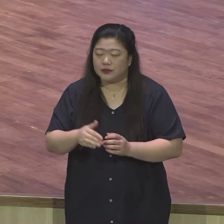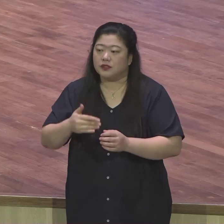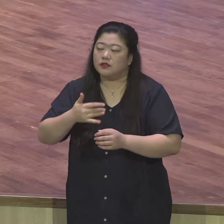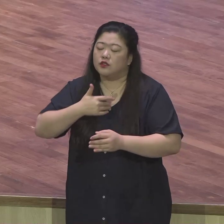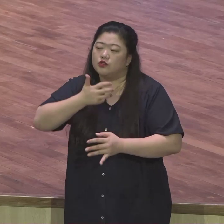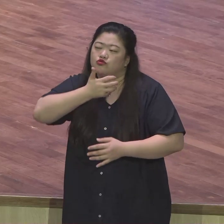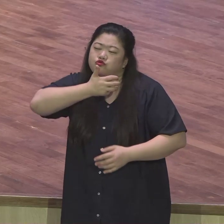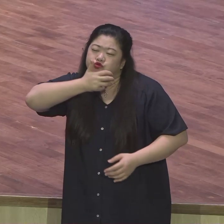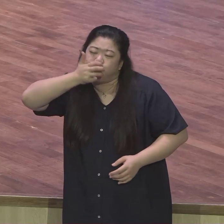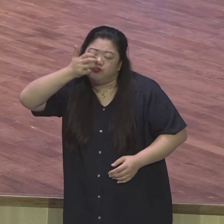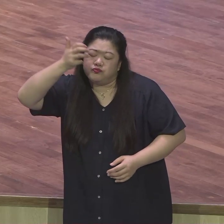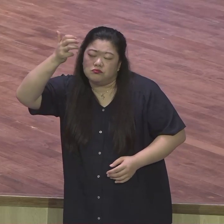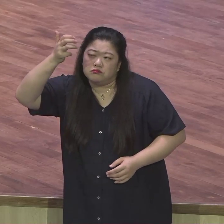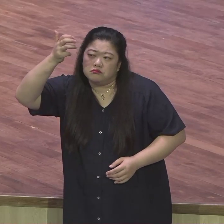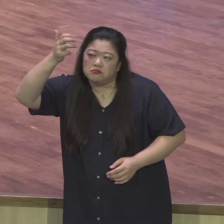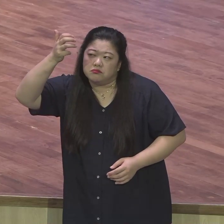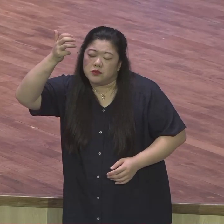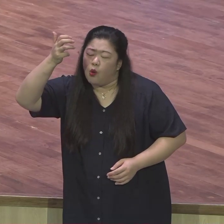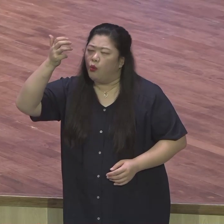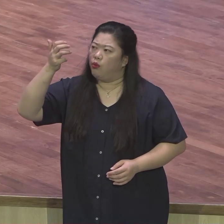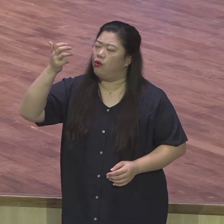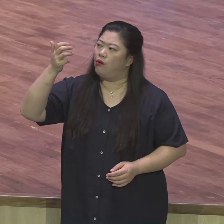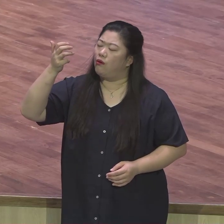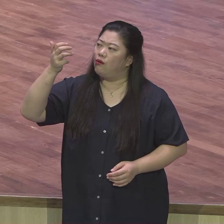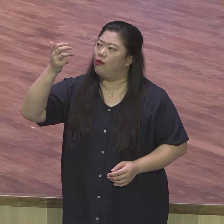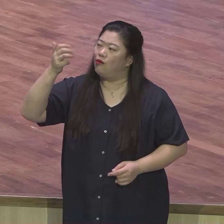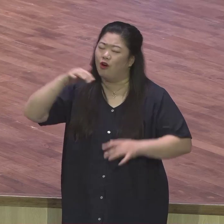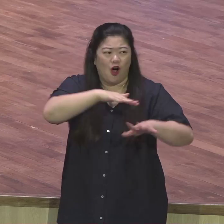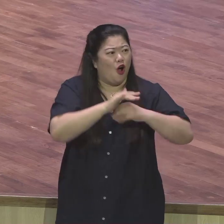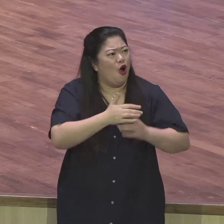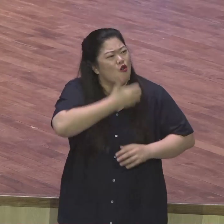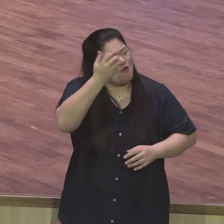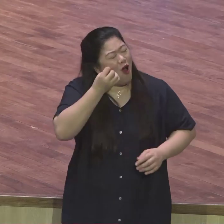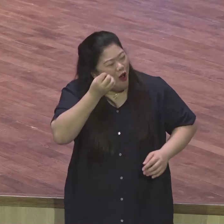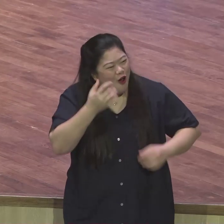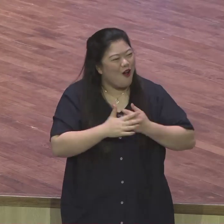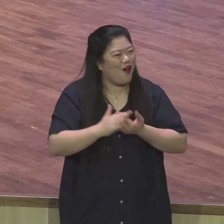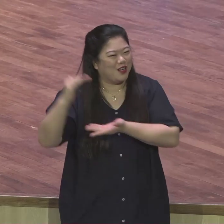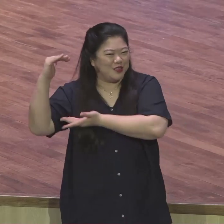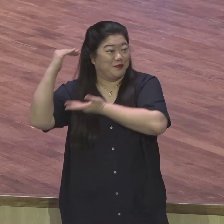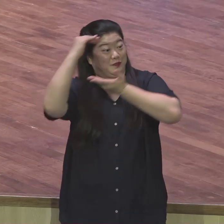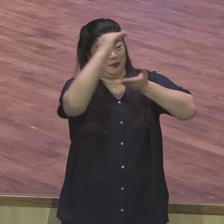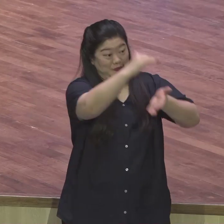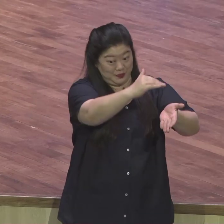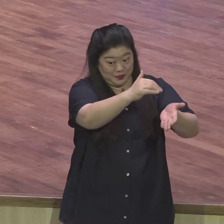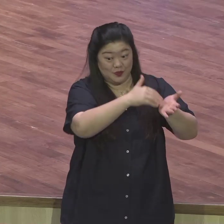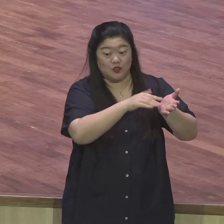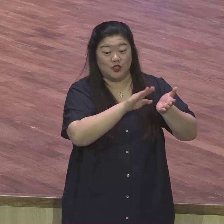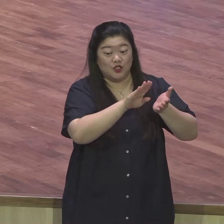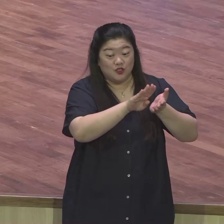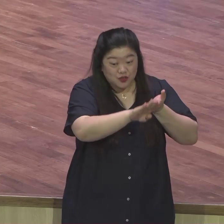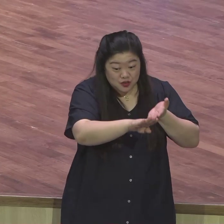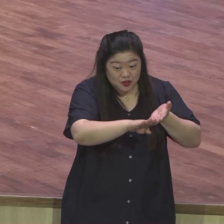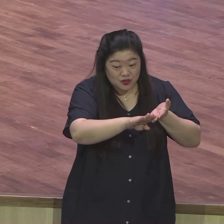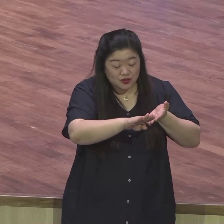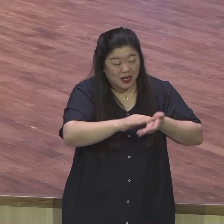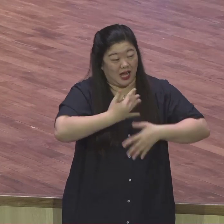형들에게도 말했지만 자기 가슴에 품고 있었어요. 하나님이 이렇게 응답하실 것이다. 다시 말해서